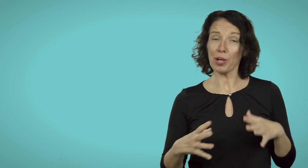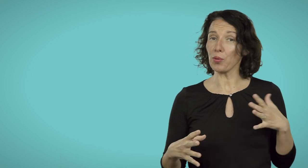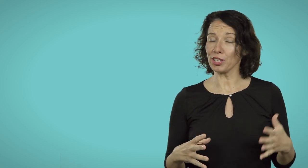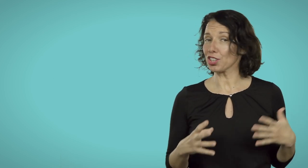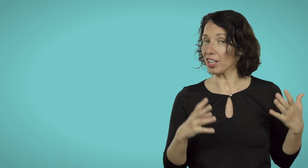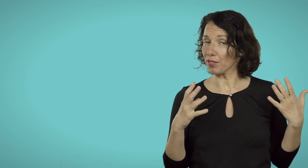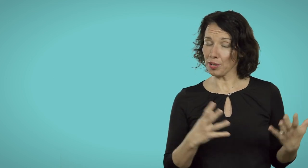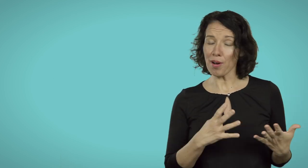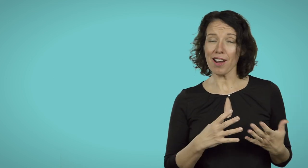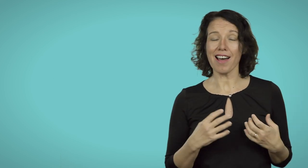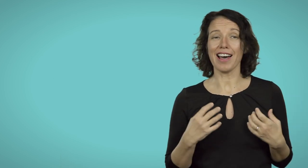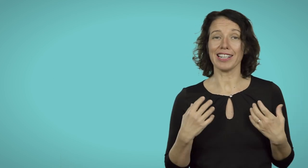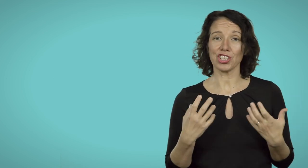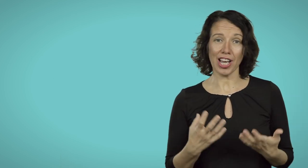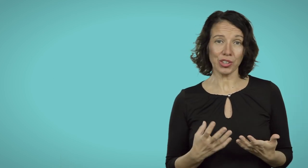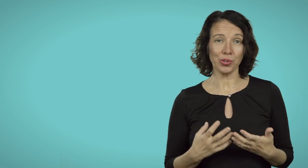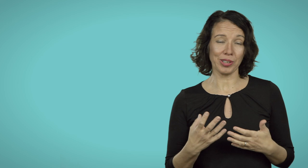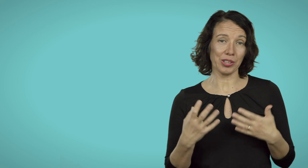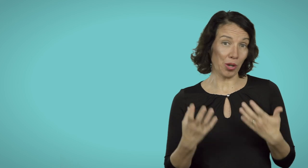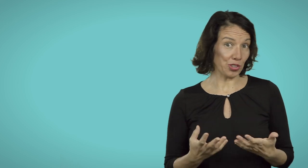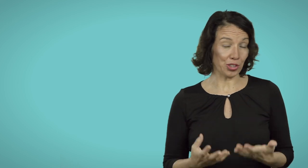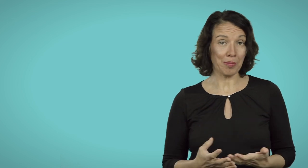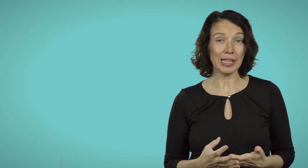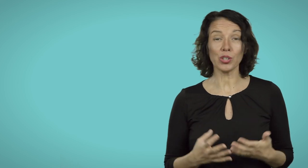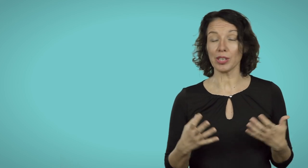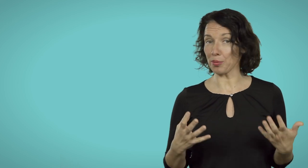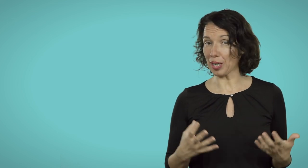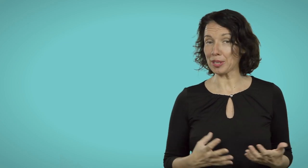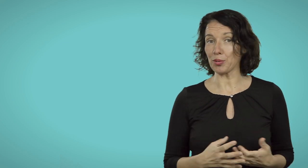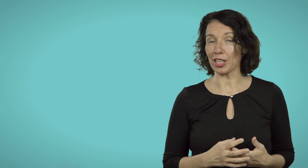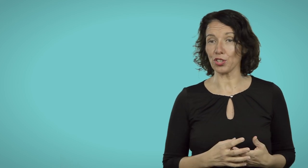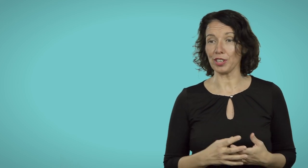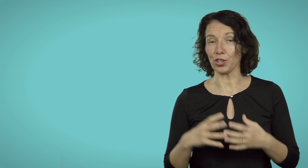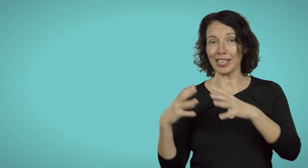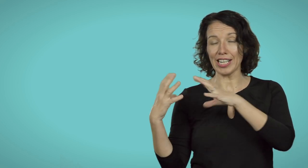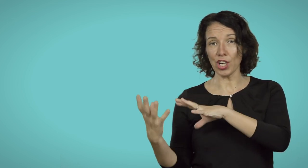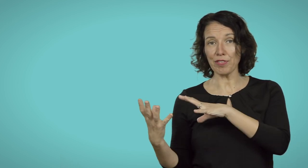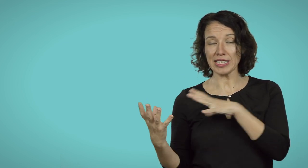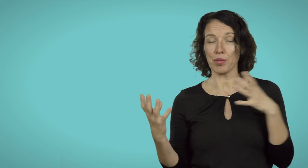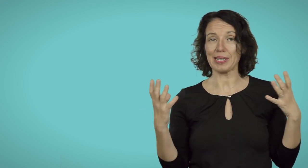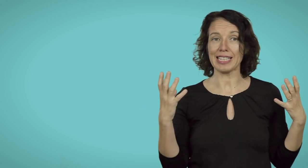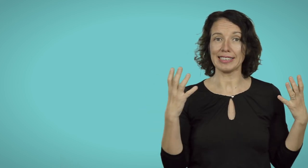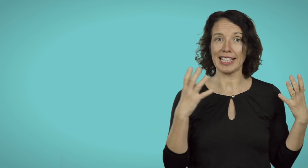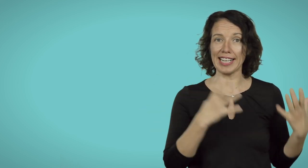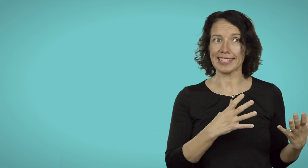la Wondershare Filmora ha rilasciato un nuovo aggiornamento del programma di montaggio video e dal 9 siamo passati alla X